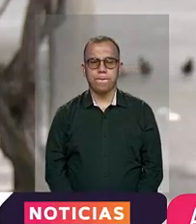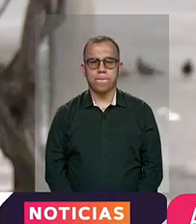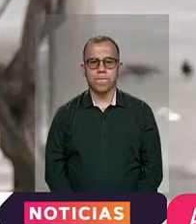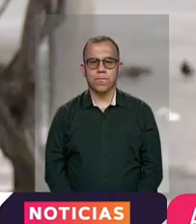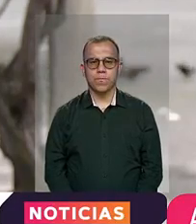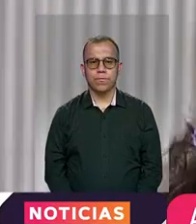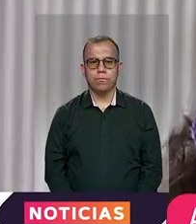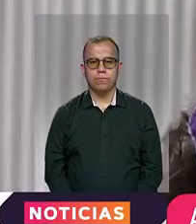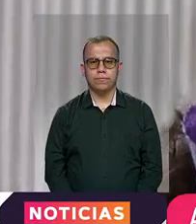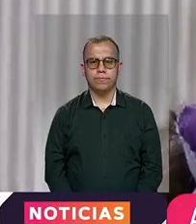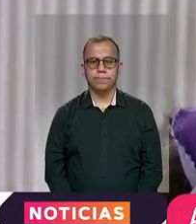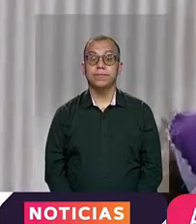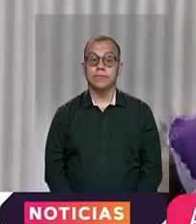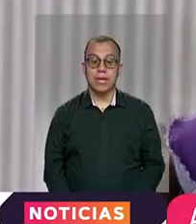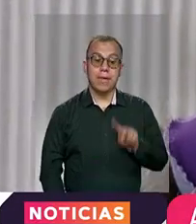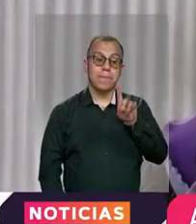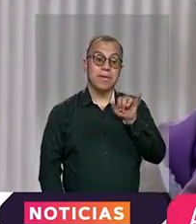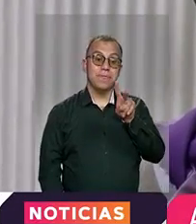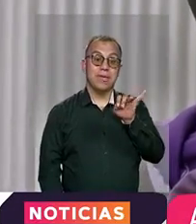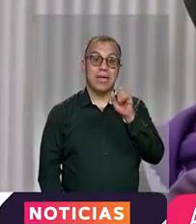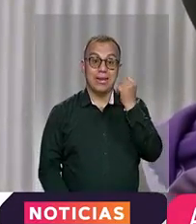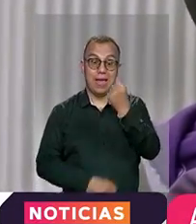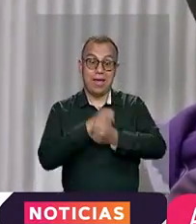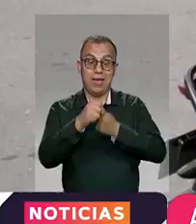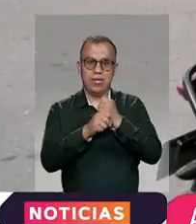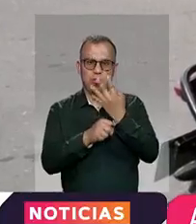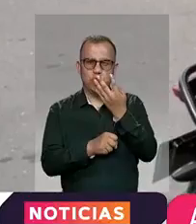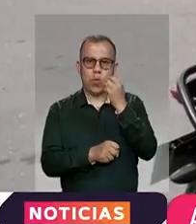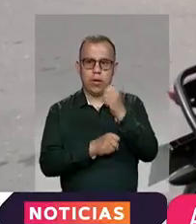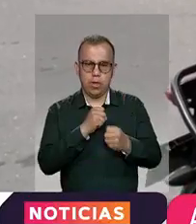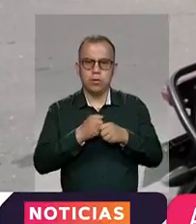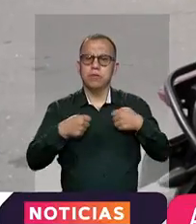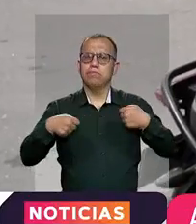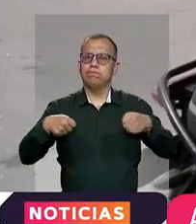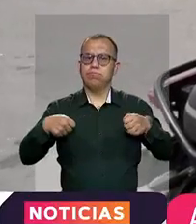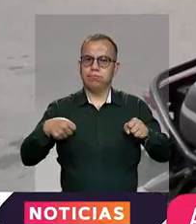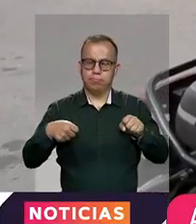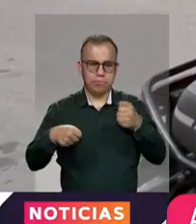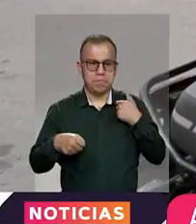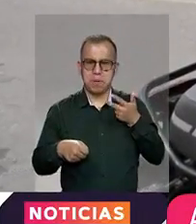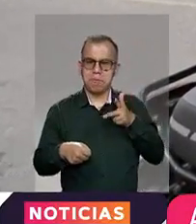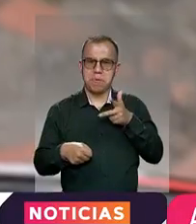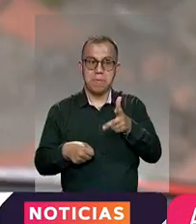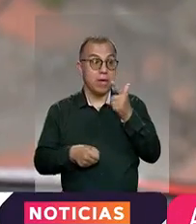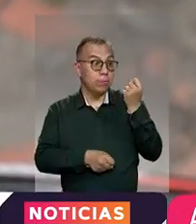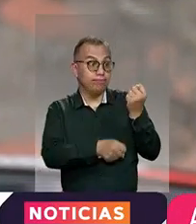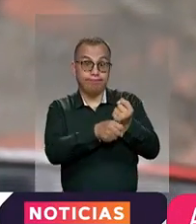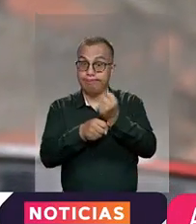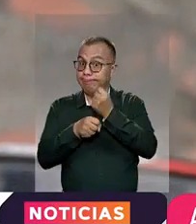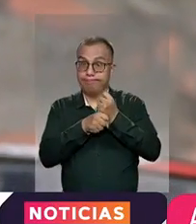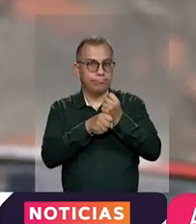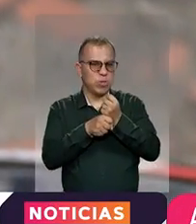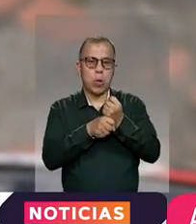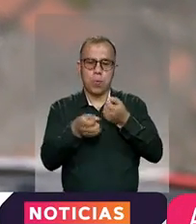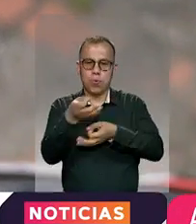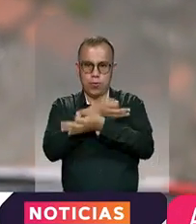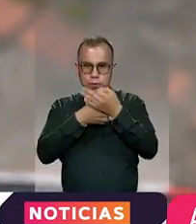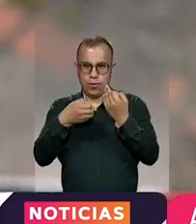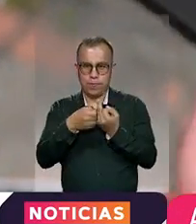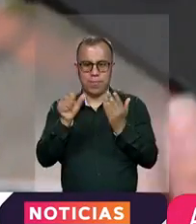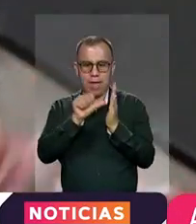se puede comunicar. Viviana tiene 40 años, es motociclista y pasó mucho tiempo sin trabajo hasta que comenzó como